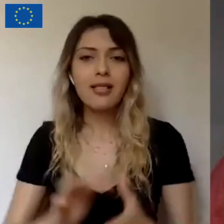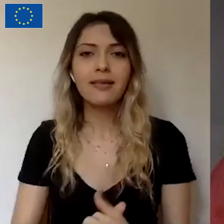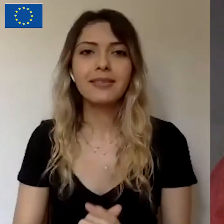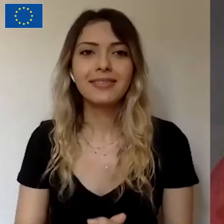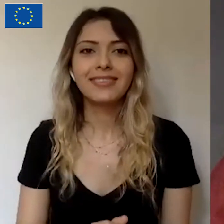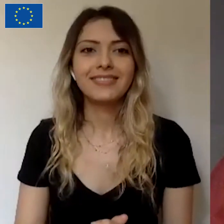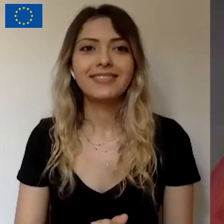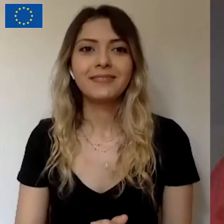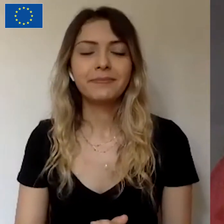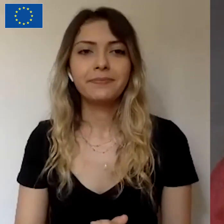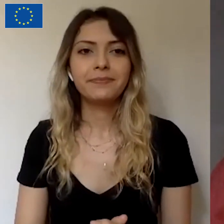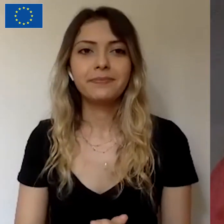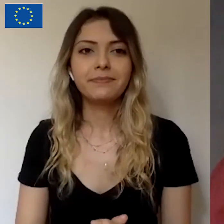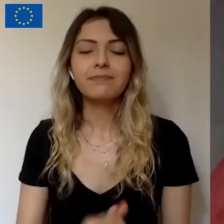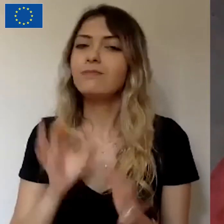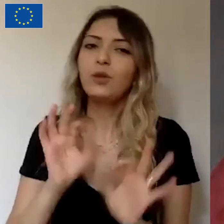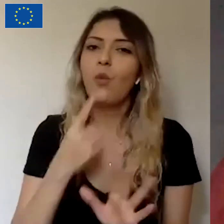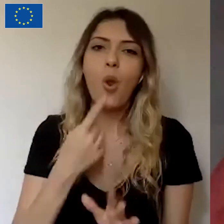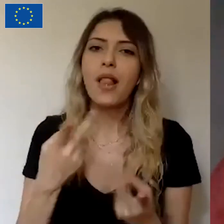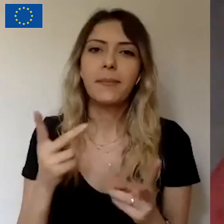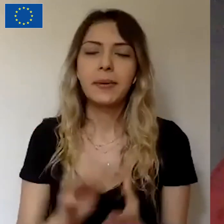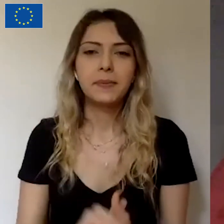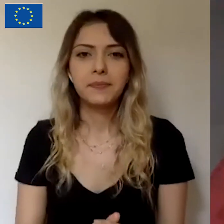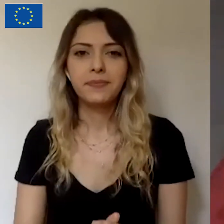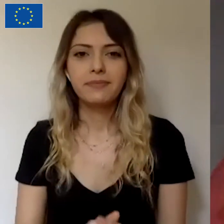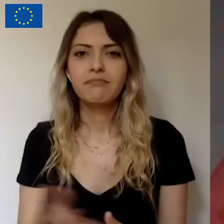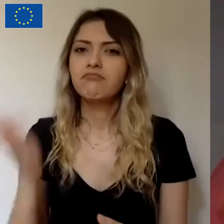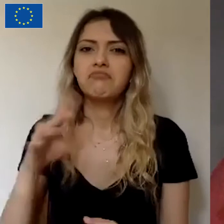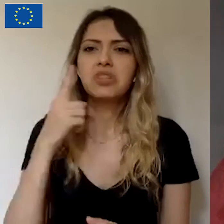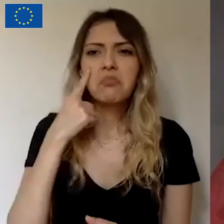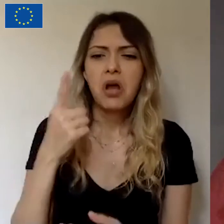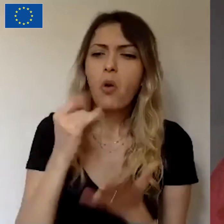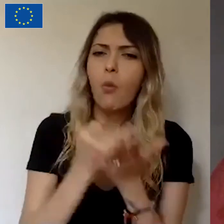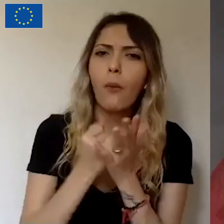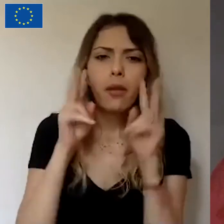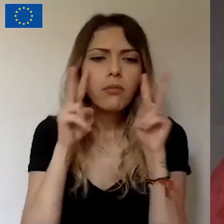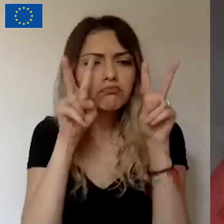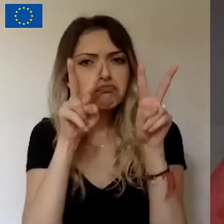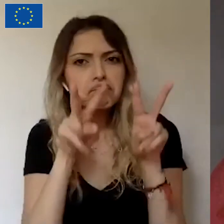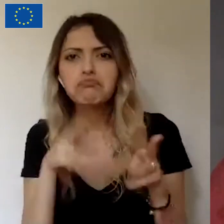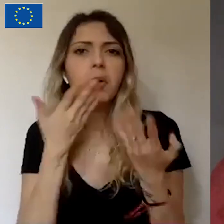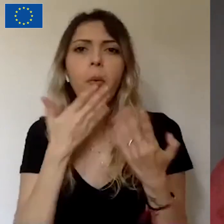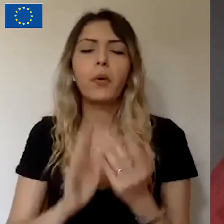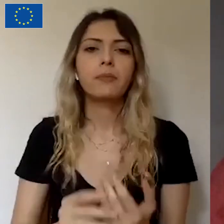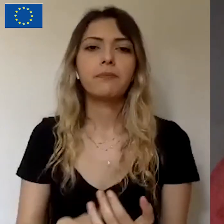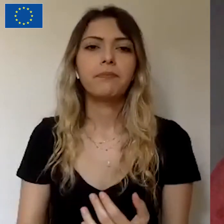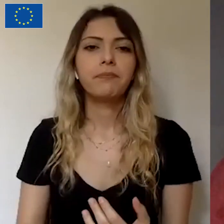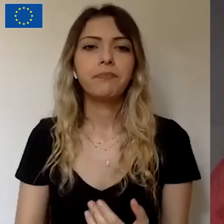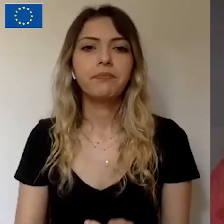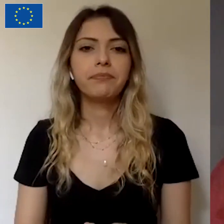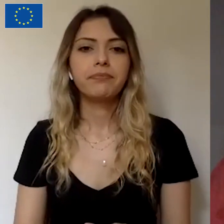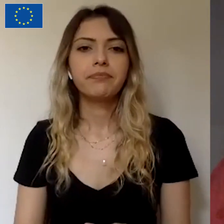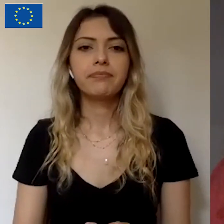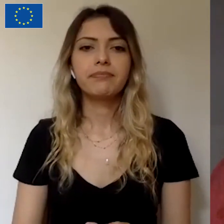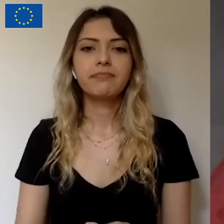Bu kadar söyleyebileceklerim. Başka bir bakıyorum noktalarımla ben de. Ben de siz notlarınıza bakarken